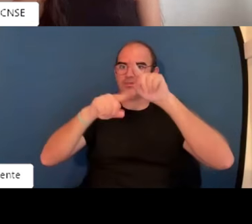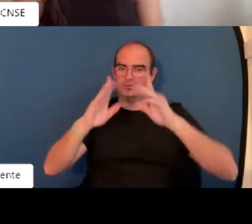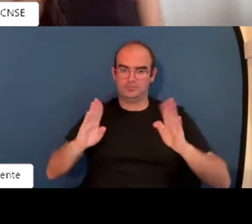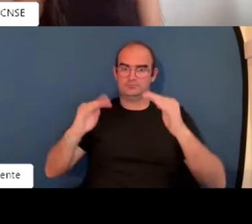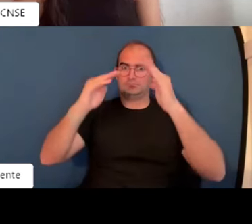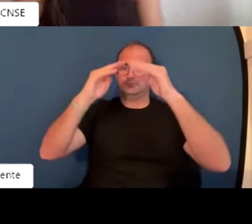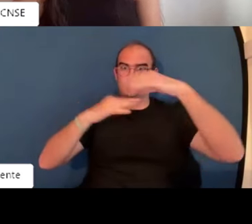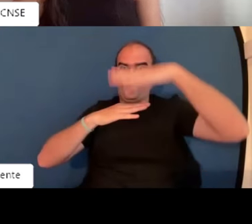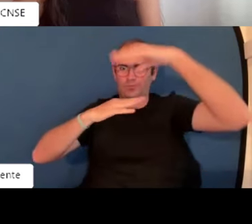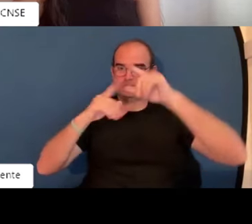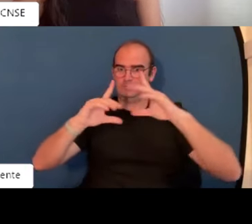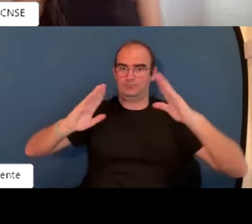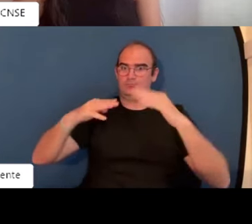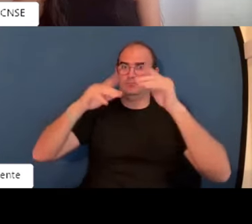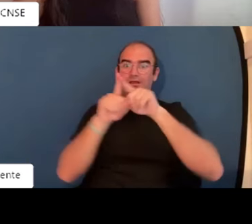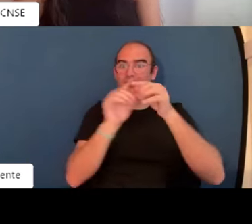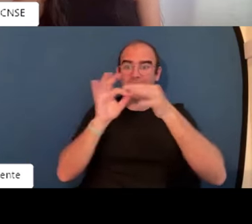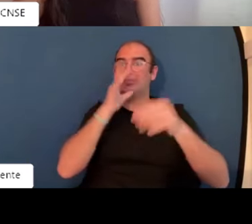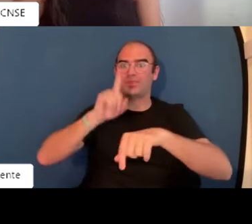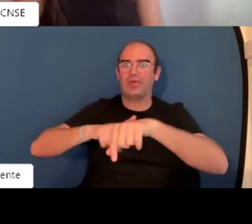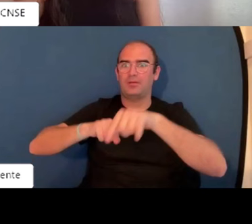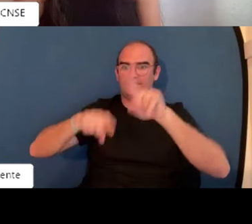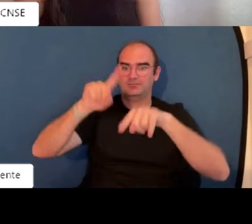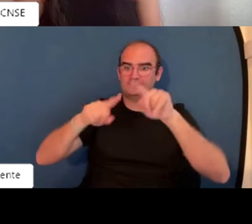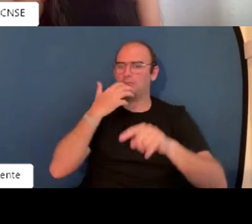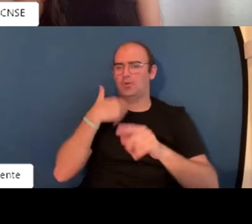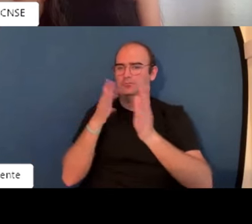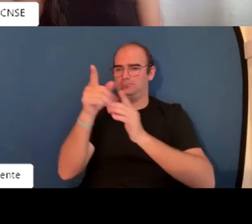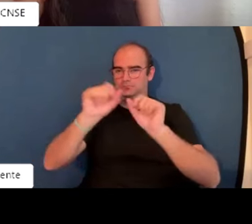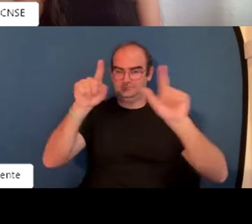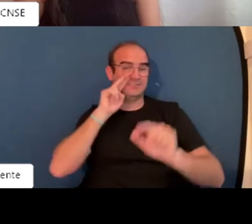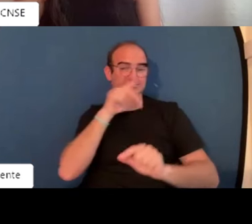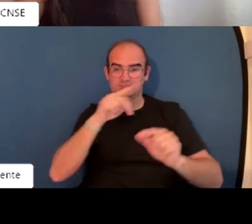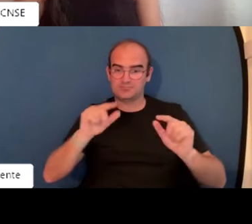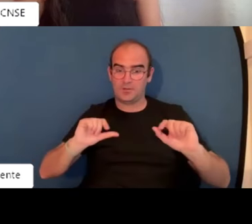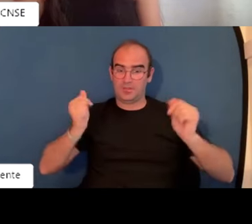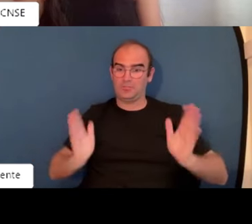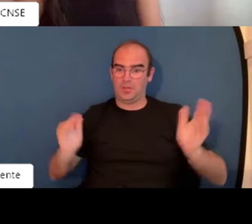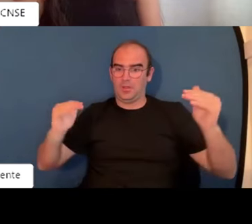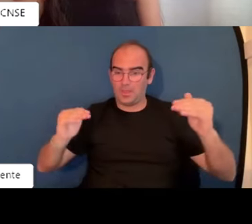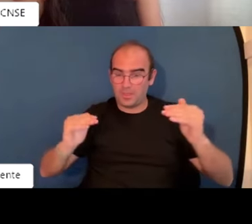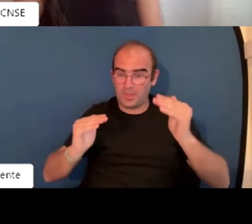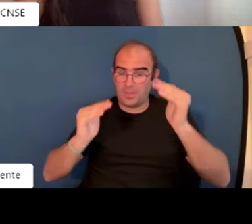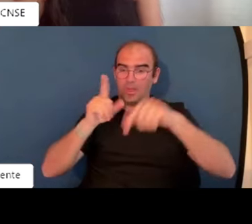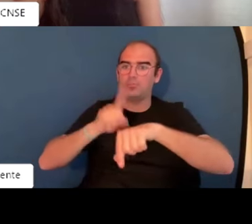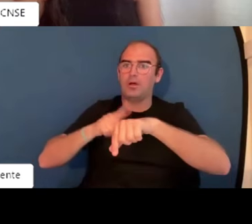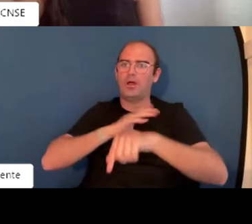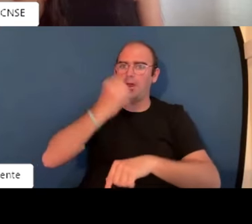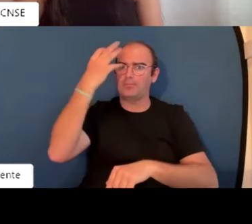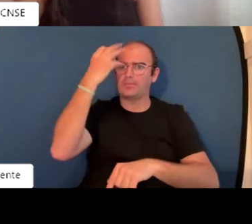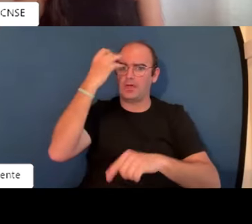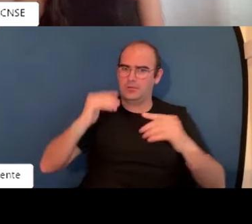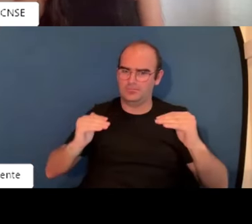No todos tenemos la misma pirámide. Algunos las tendremos de una forma o de otra, dependiendo del tiempo que tengamos. Como